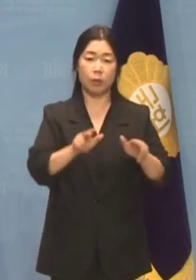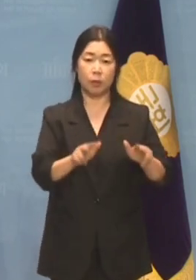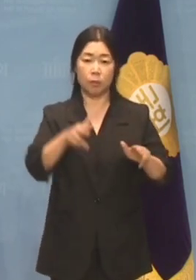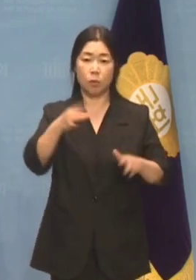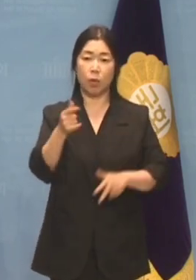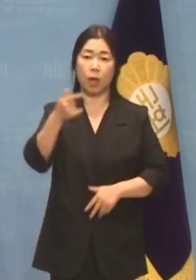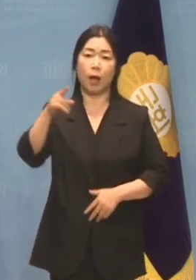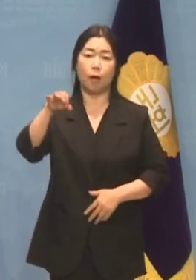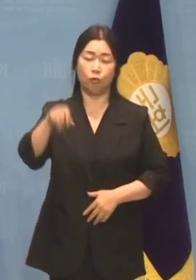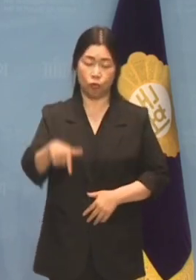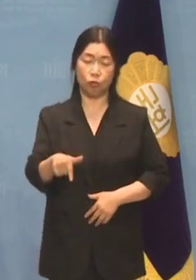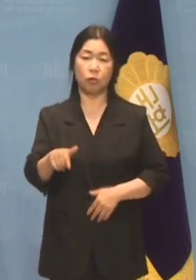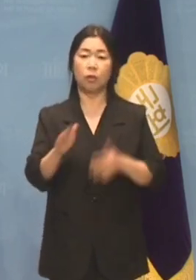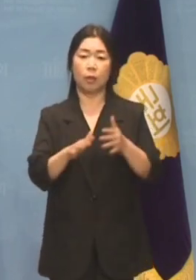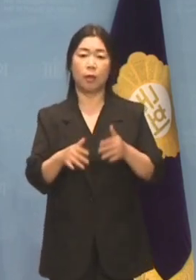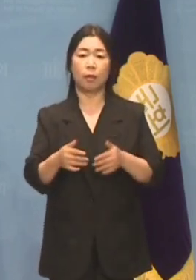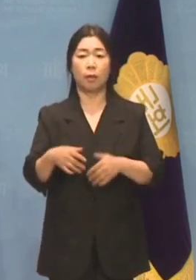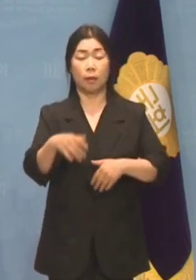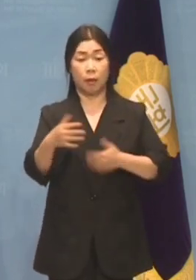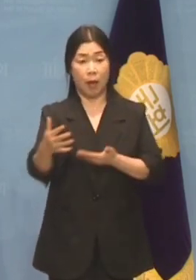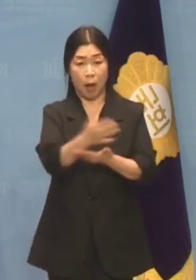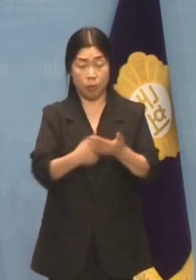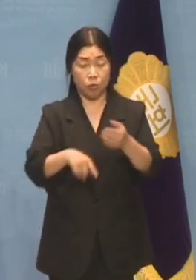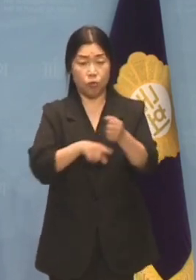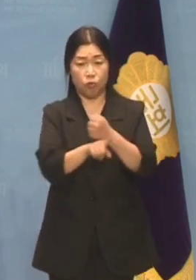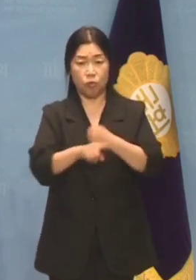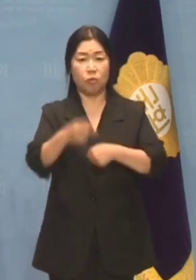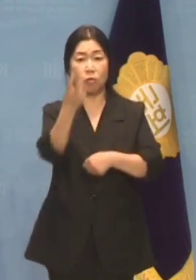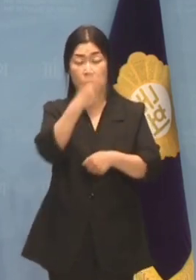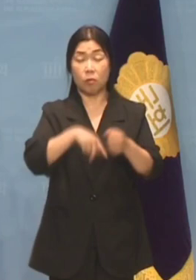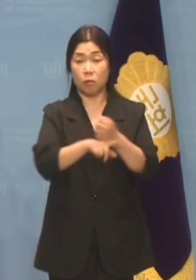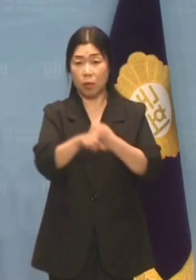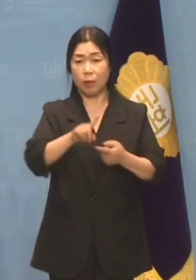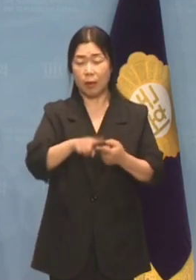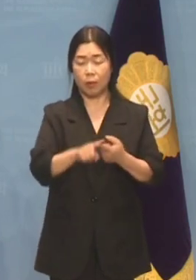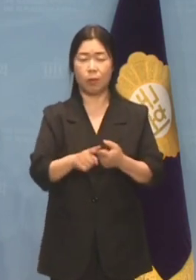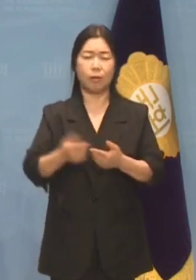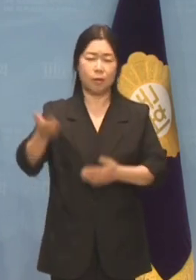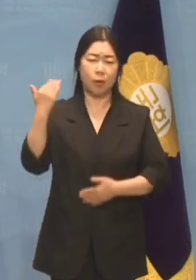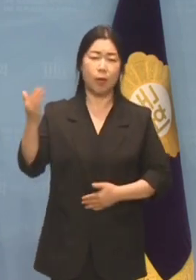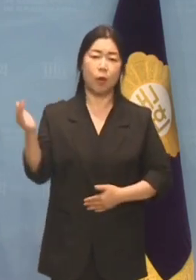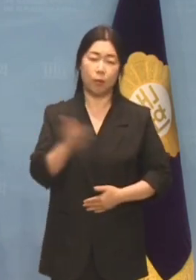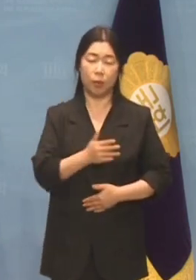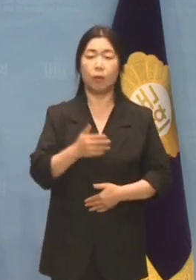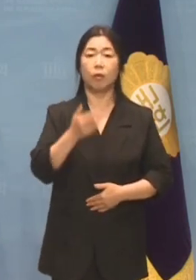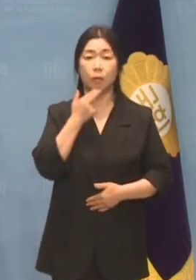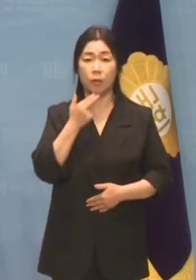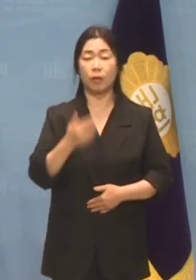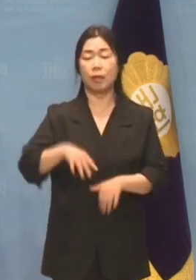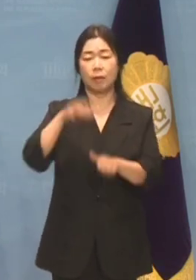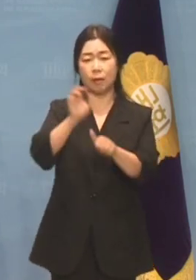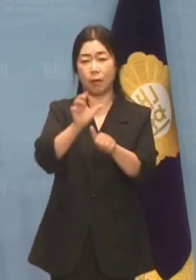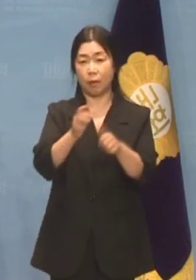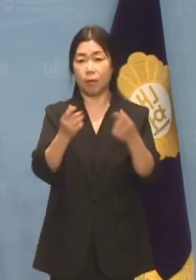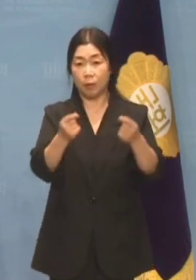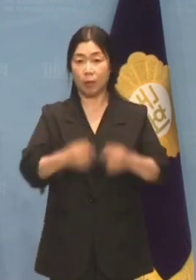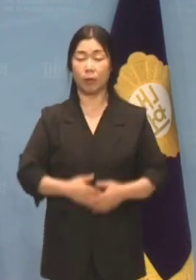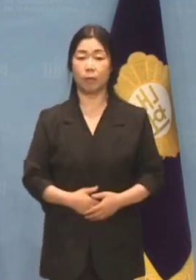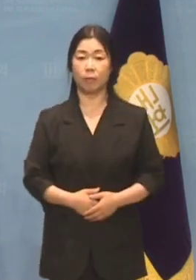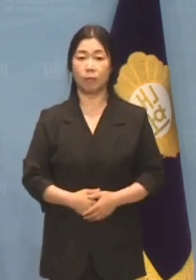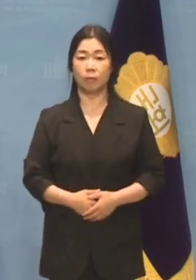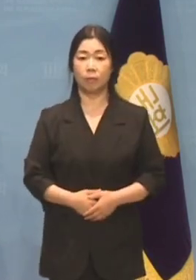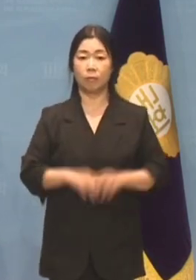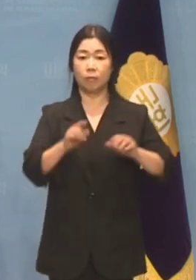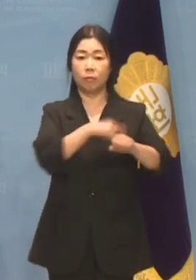최광욱 의원에 대한 압수수색은 전례 없는 탄압일 뿐입니다. 소통용으로 불릴 만큼